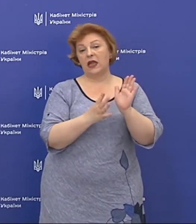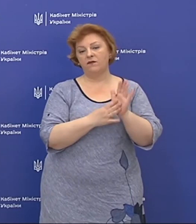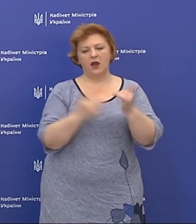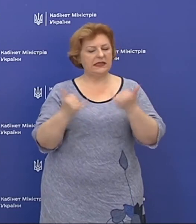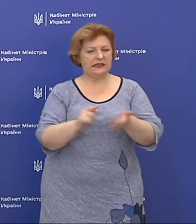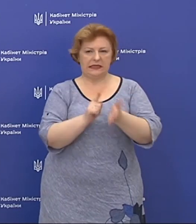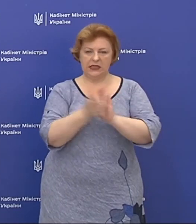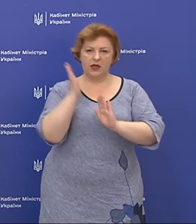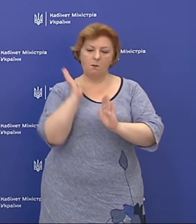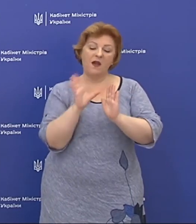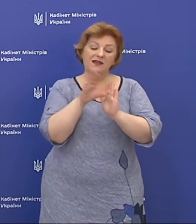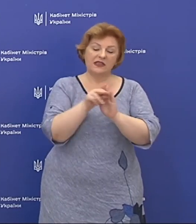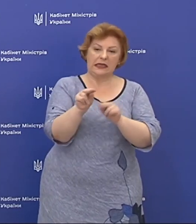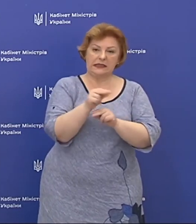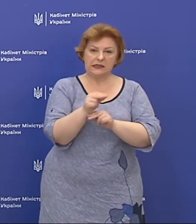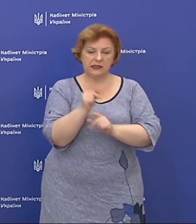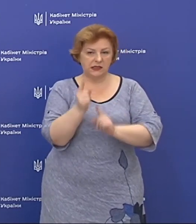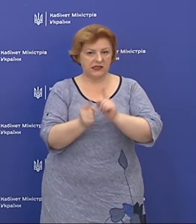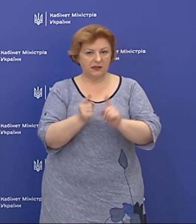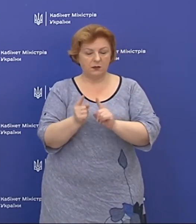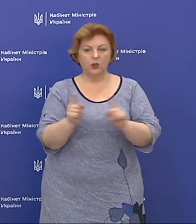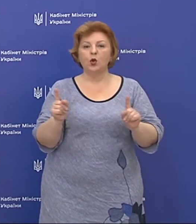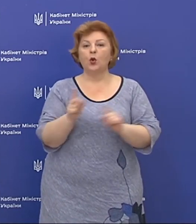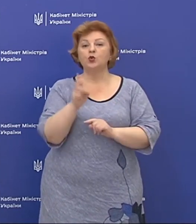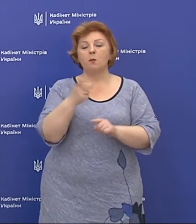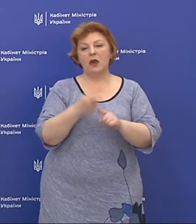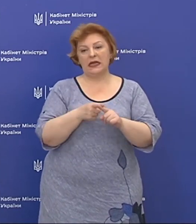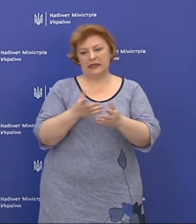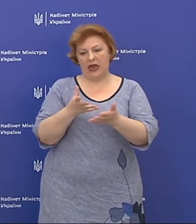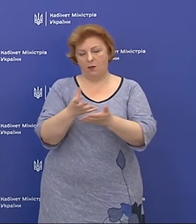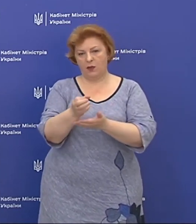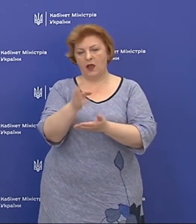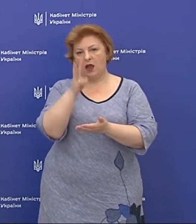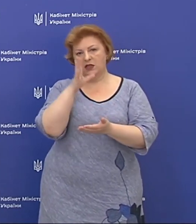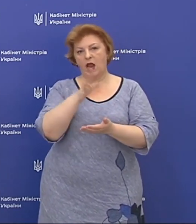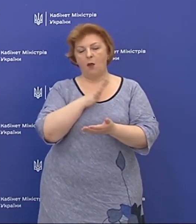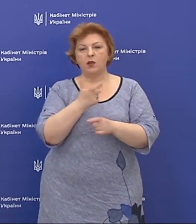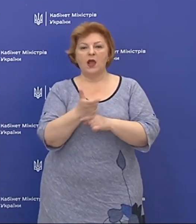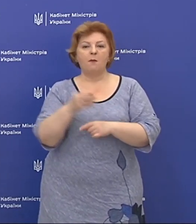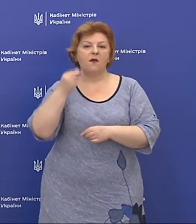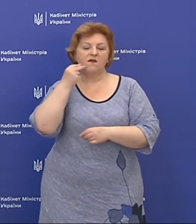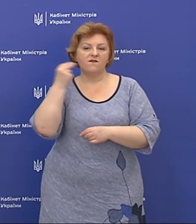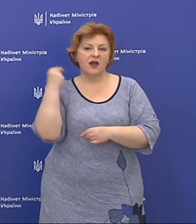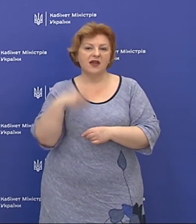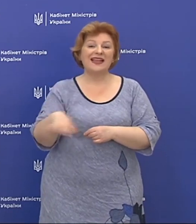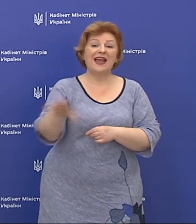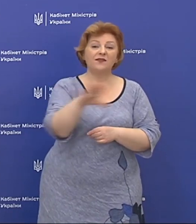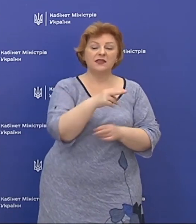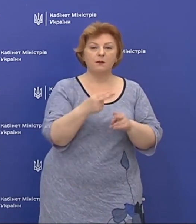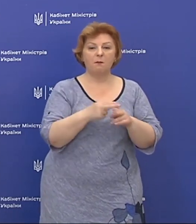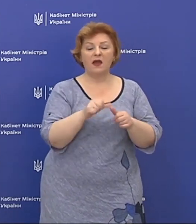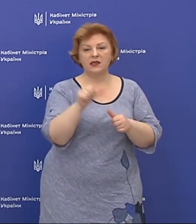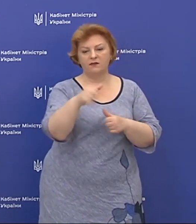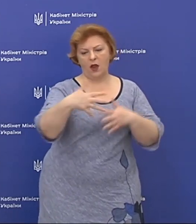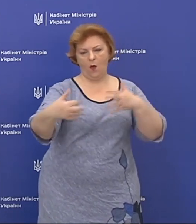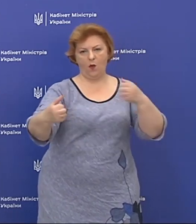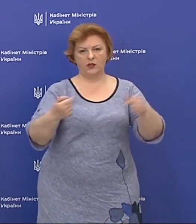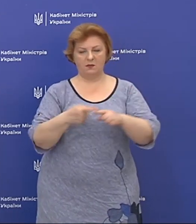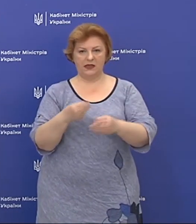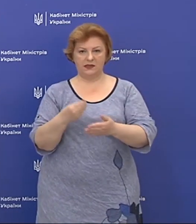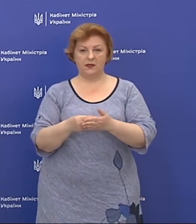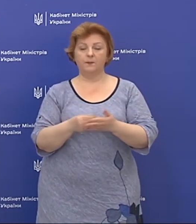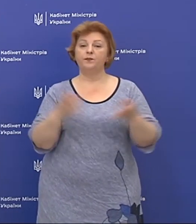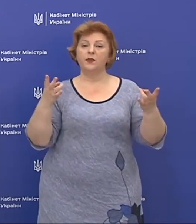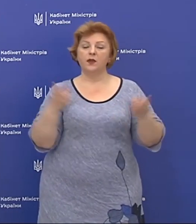терміново будуть внесені зміни для того, щоб ця сплата була більш ефективна, і всі безвиклиження отримували ці кошти. Також я хотів би